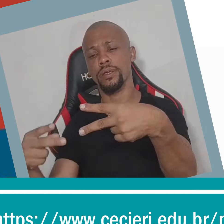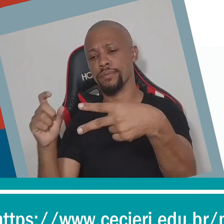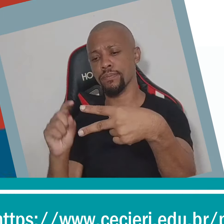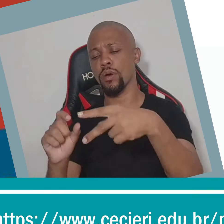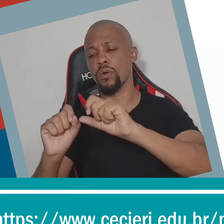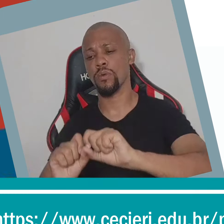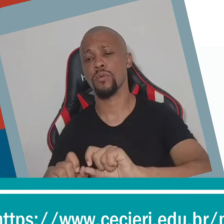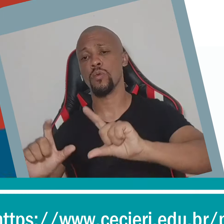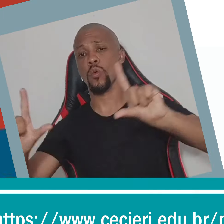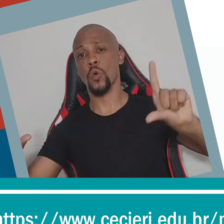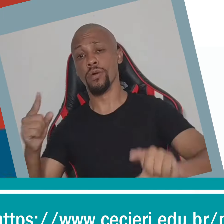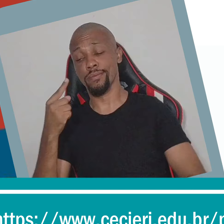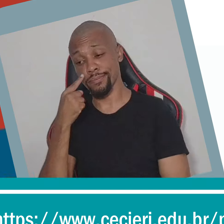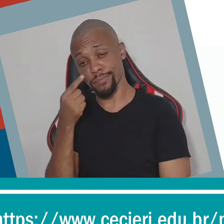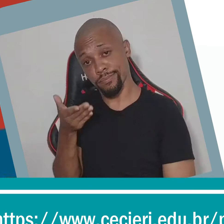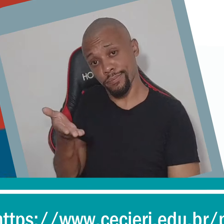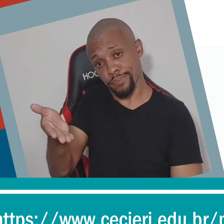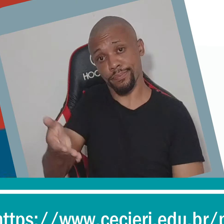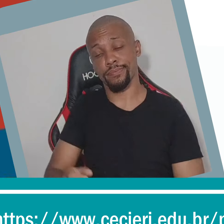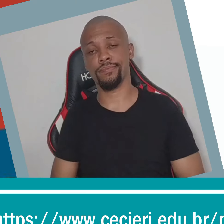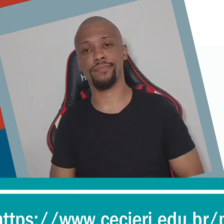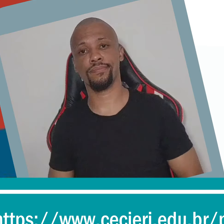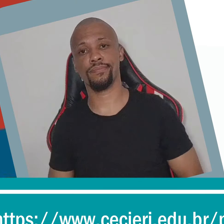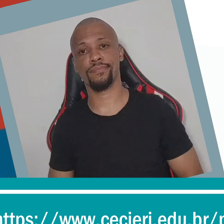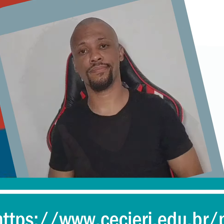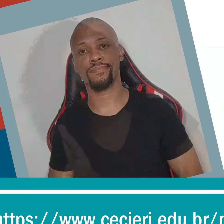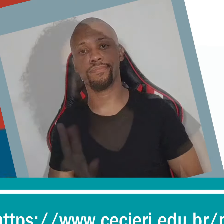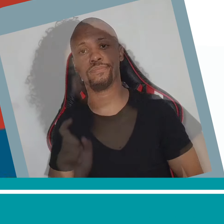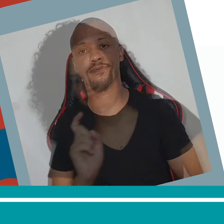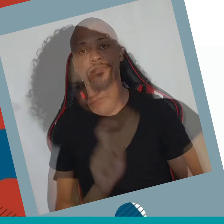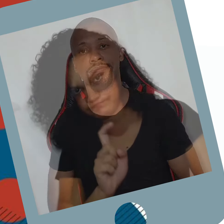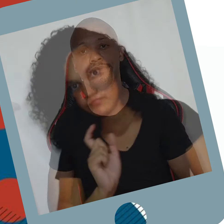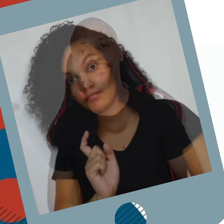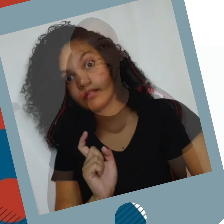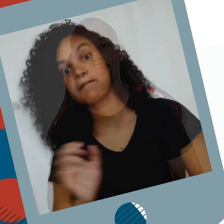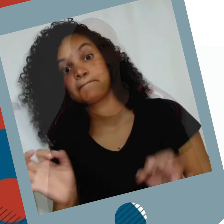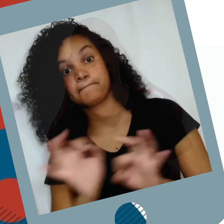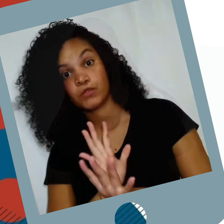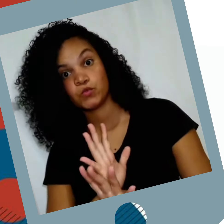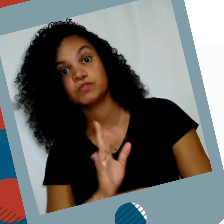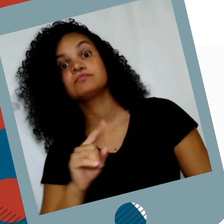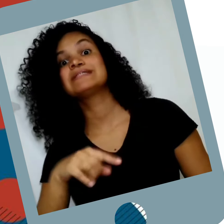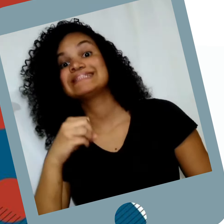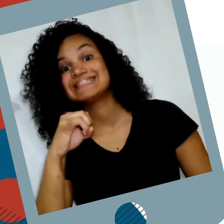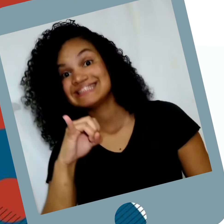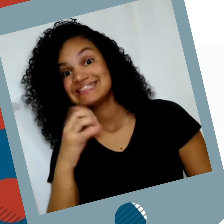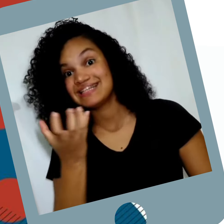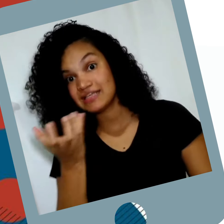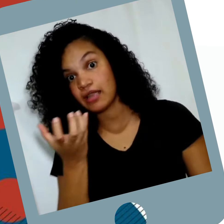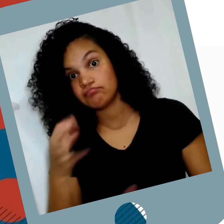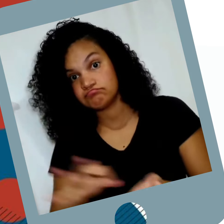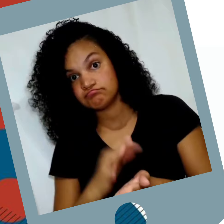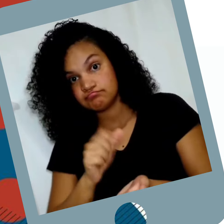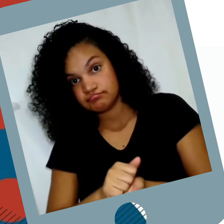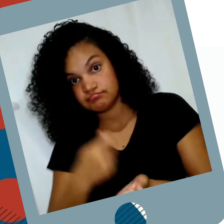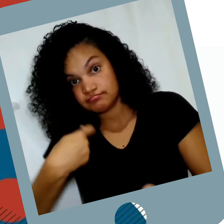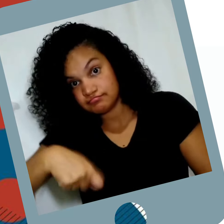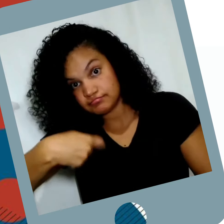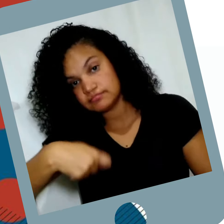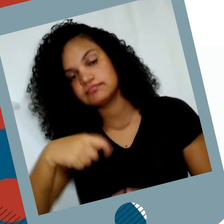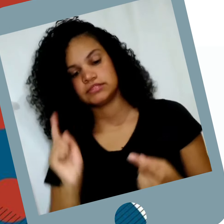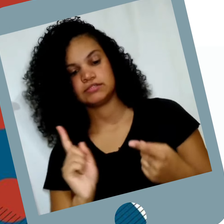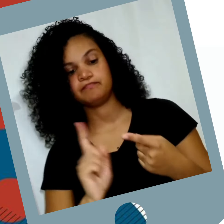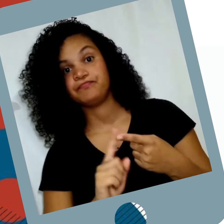A inscrição pode ser feita acessando o link abaixo. Para efetuar a inscrição, o